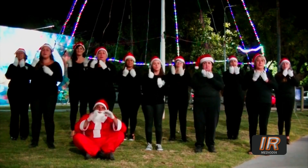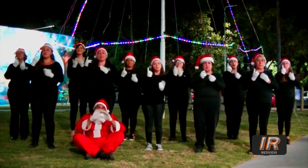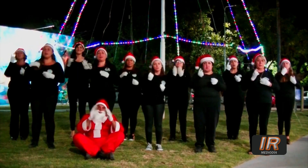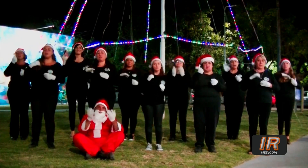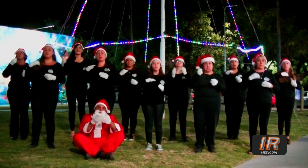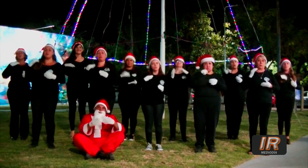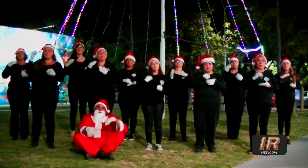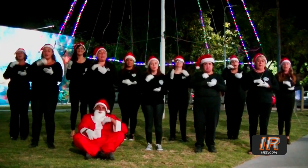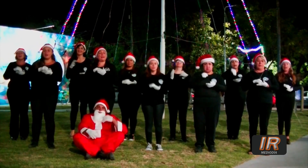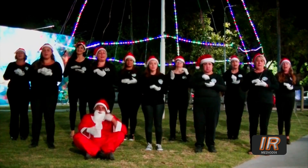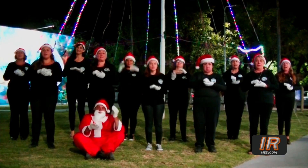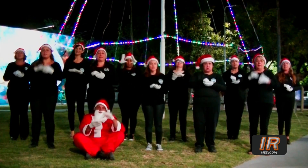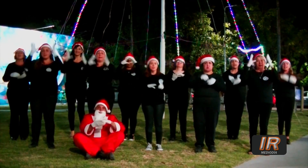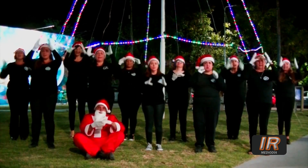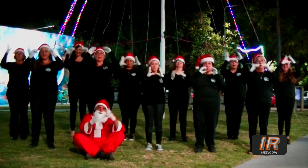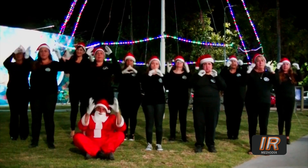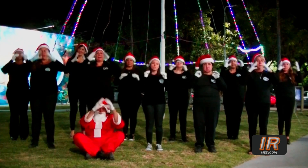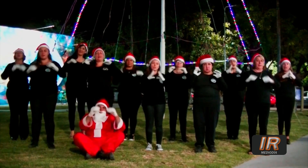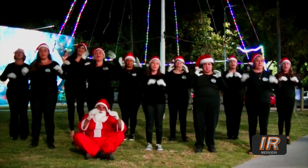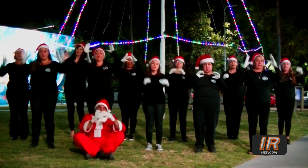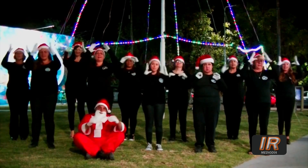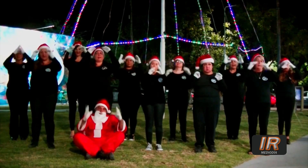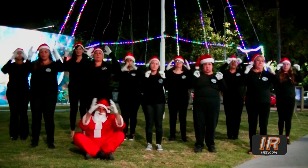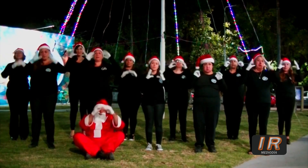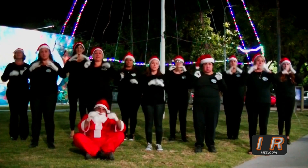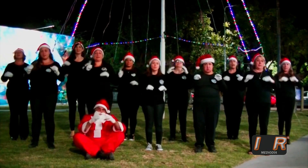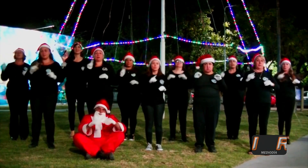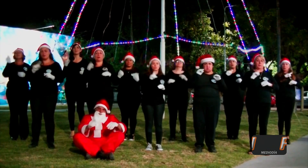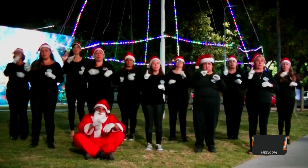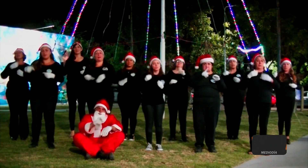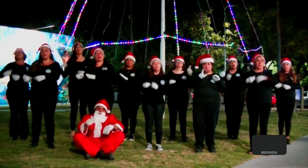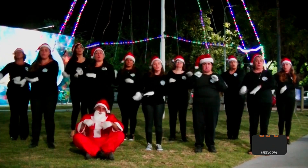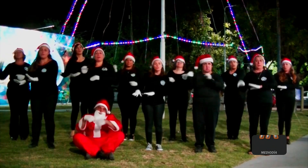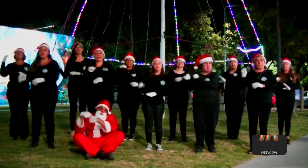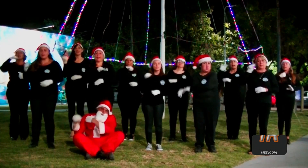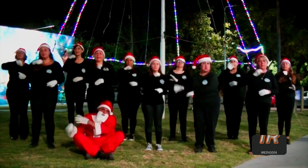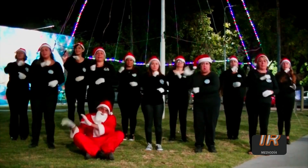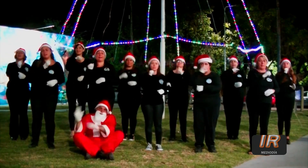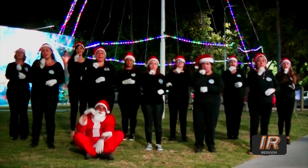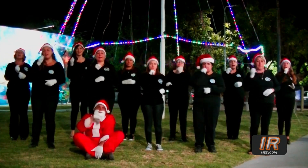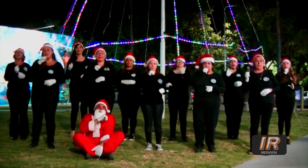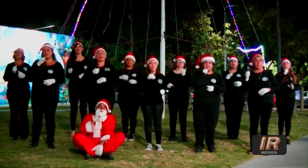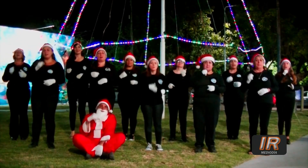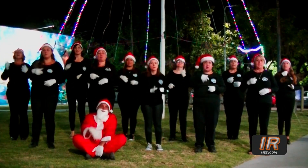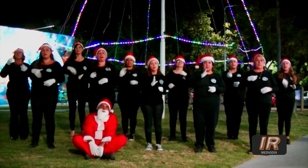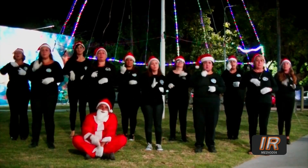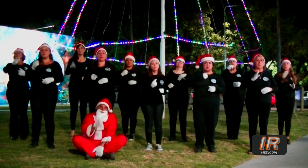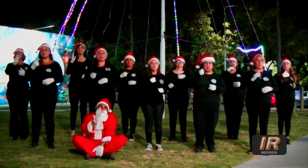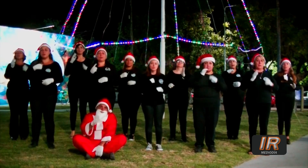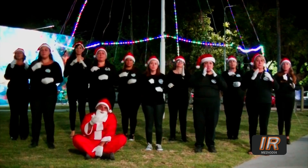un año más. Navidad, Navidad, no dejo de cantar. Vamos a mi